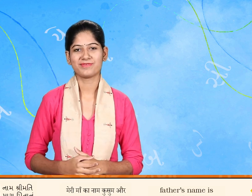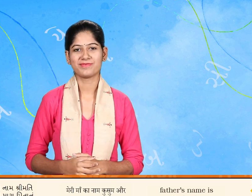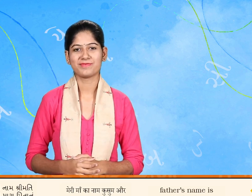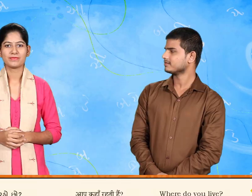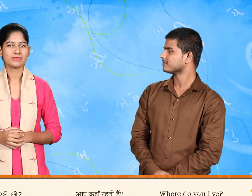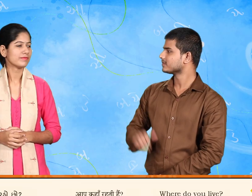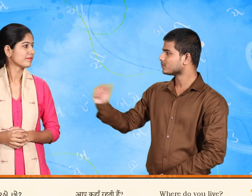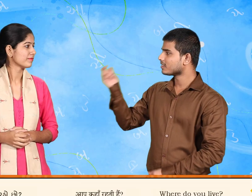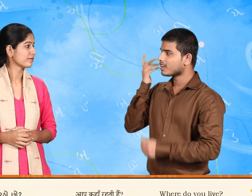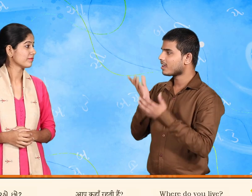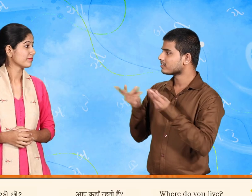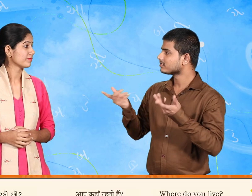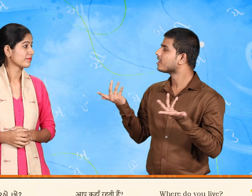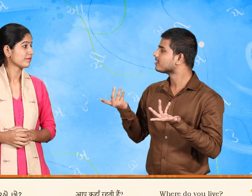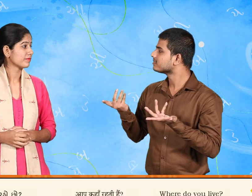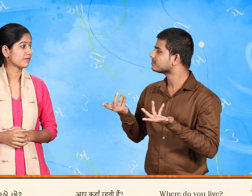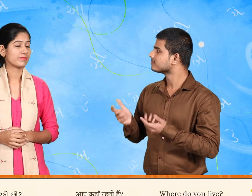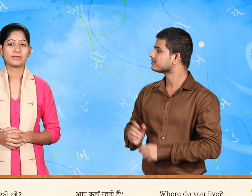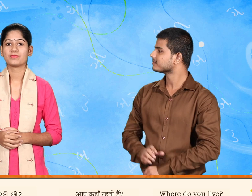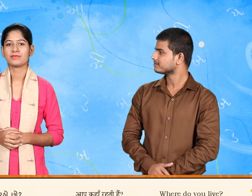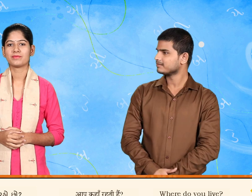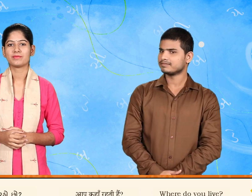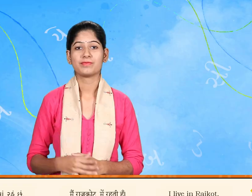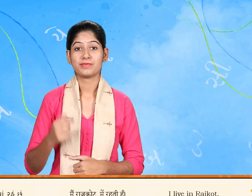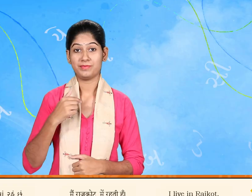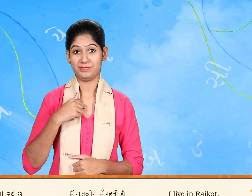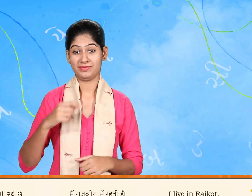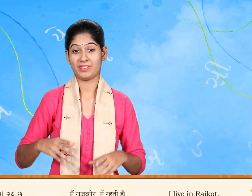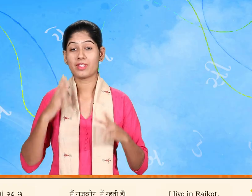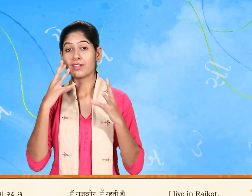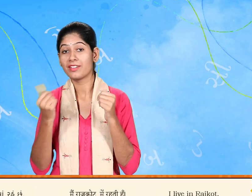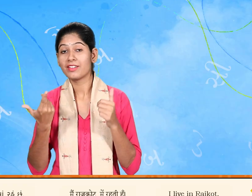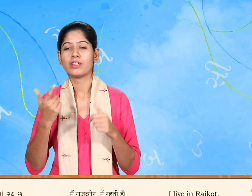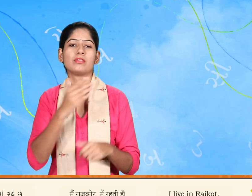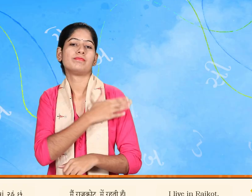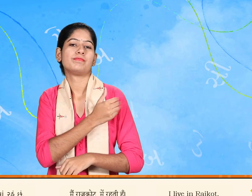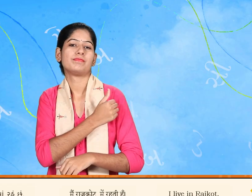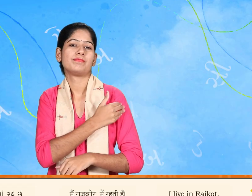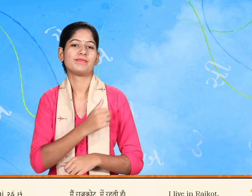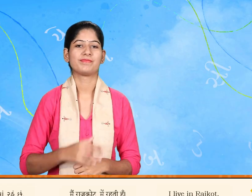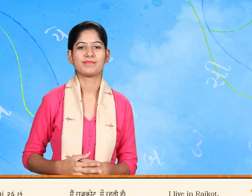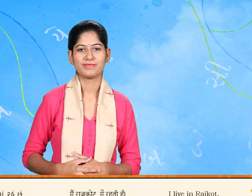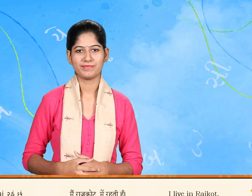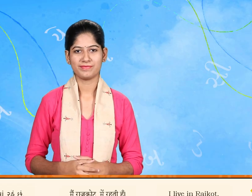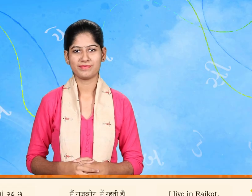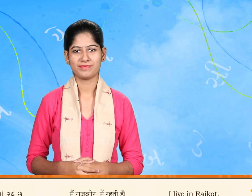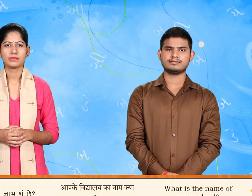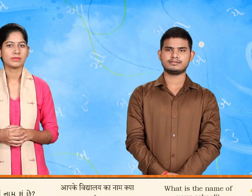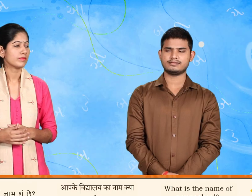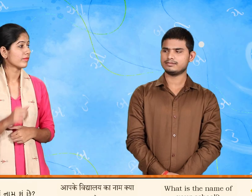તમે ક્યા રહો છો હું ડાજ કોટમાં રહું છું તમારી